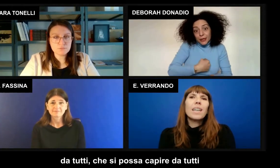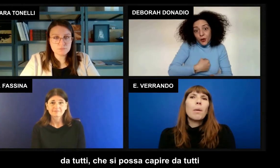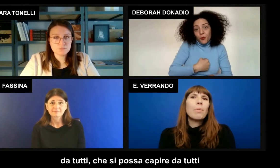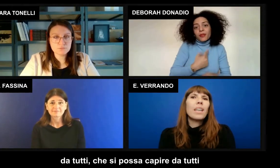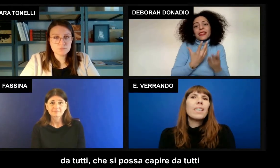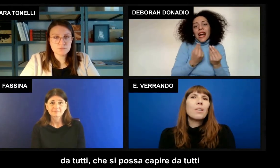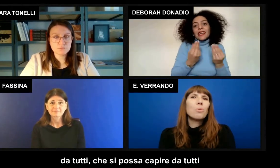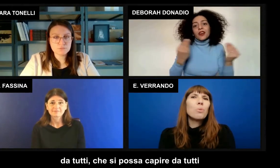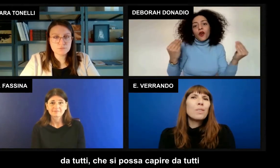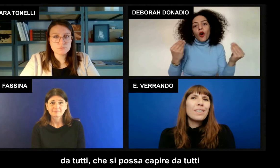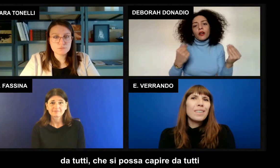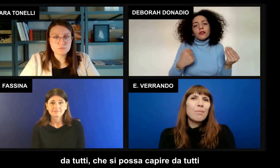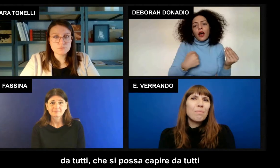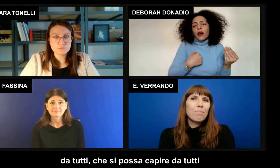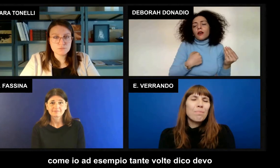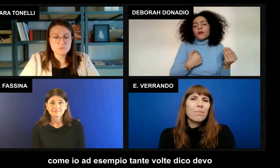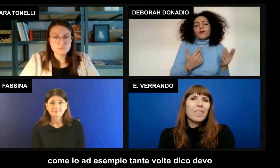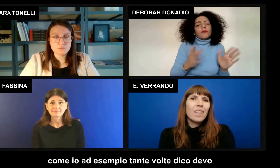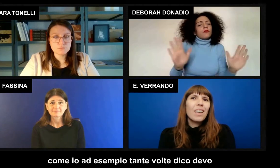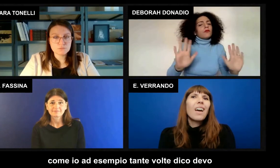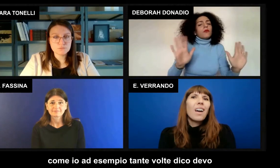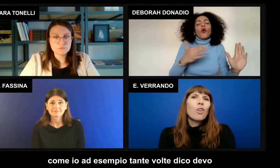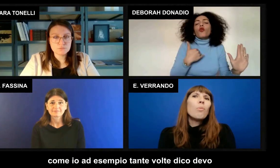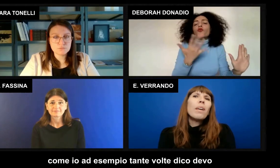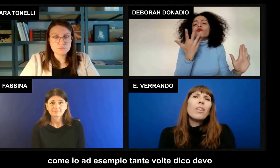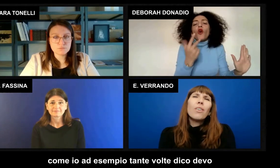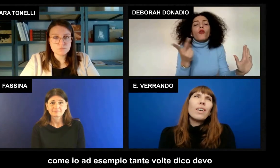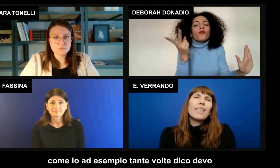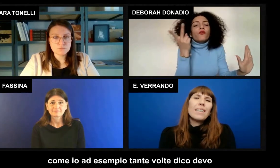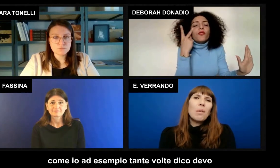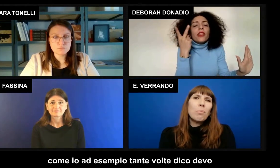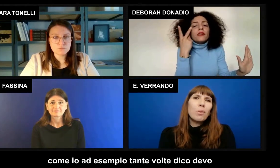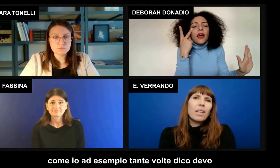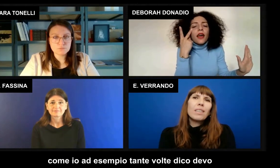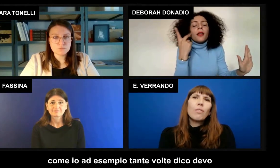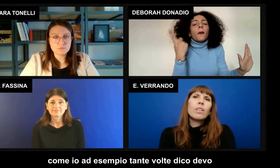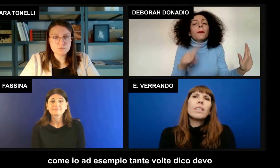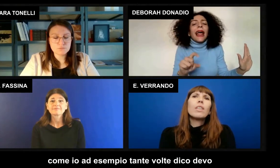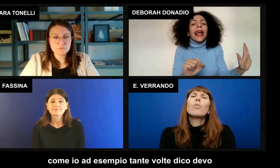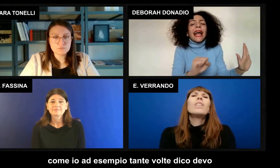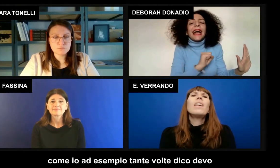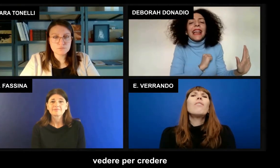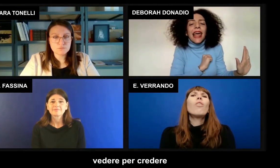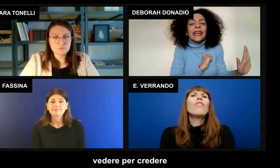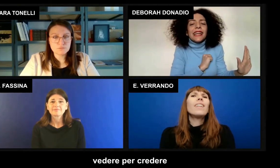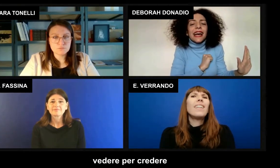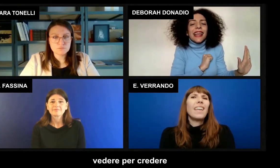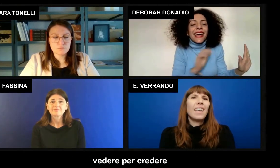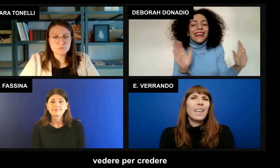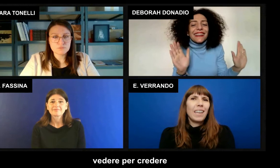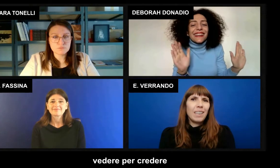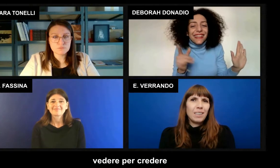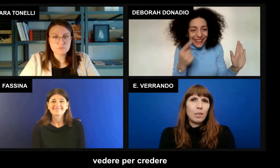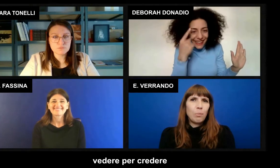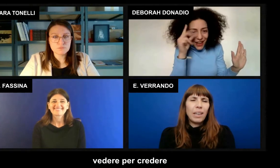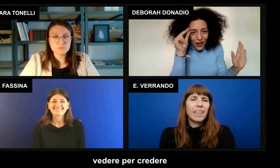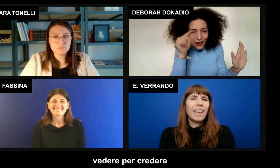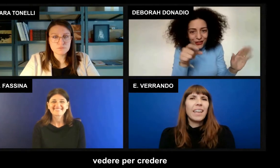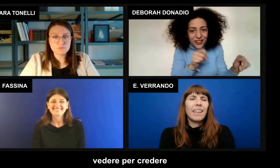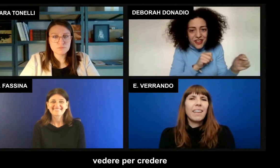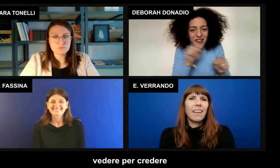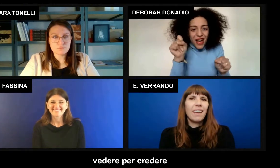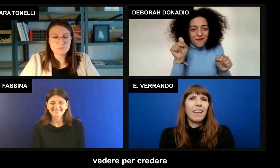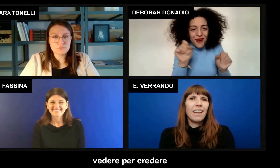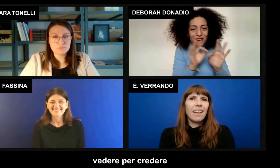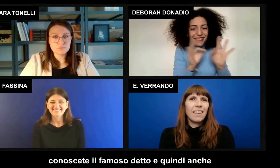possa capire da tutti. Come io, ad esempio, tante volte dico, devo vedere per